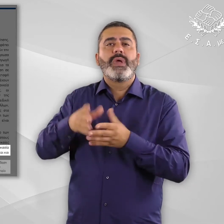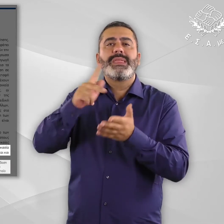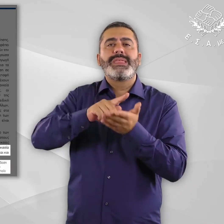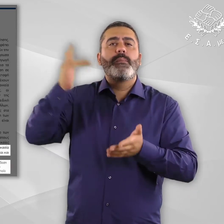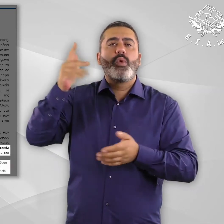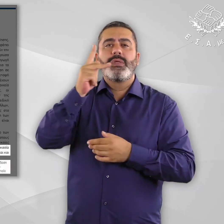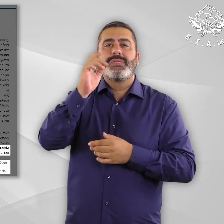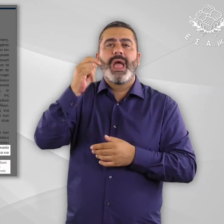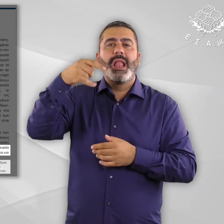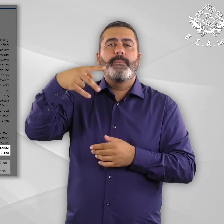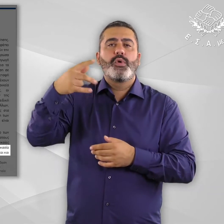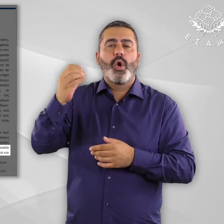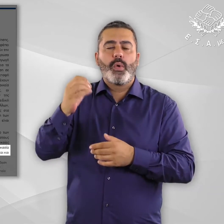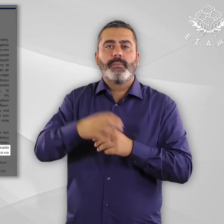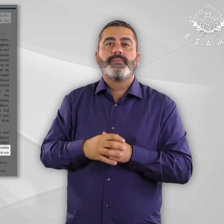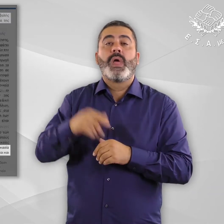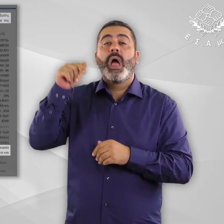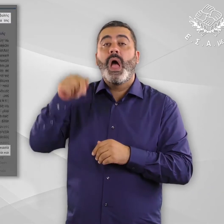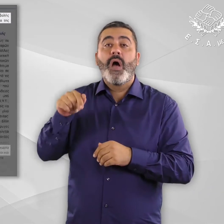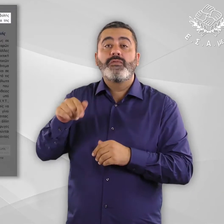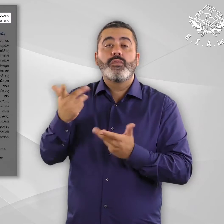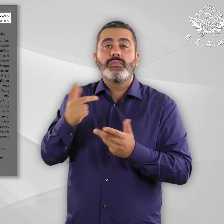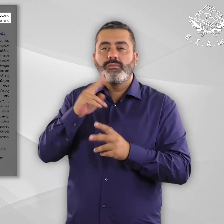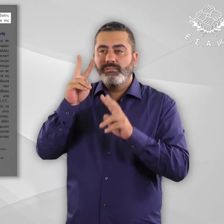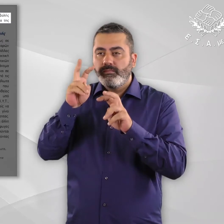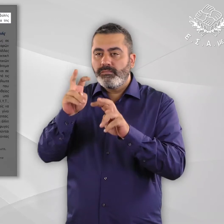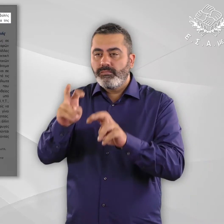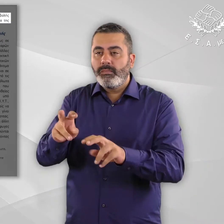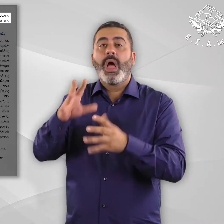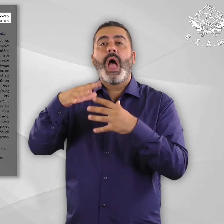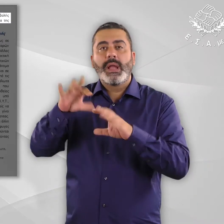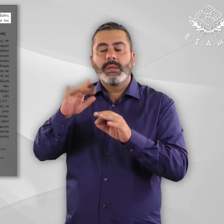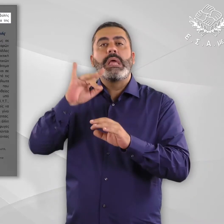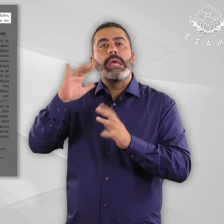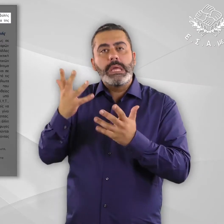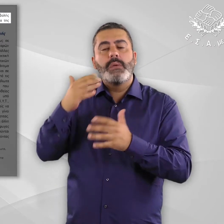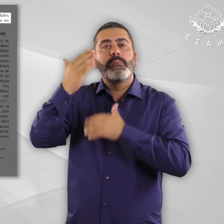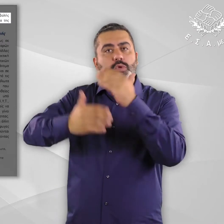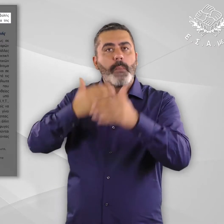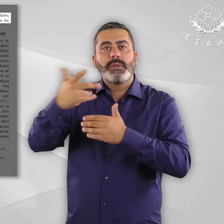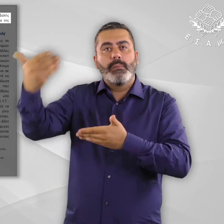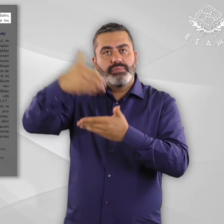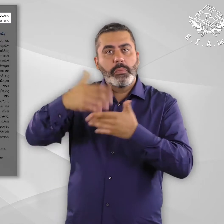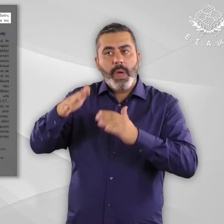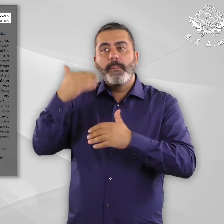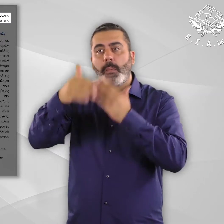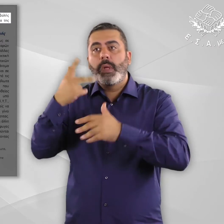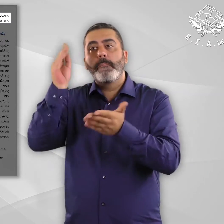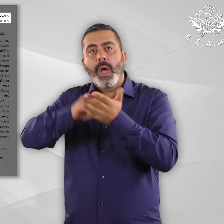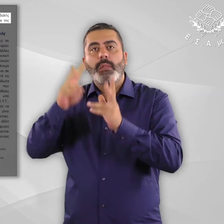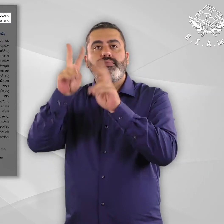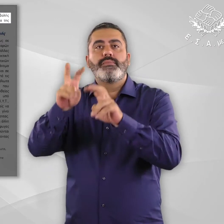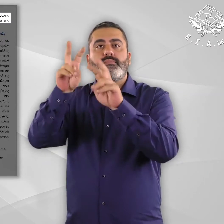υπνοβλέπε υποσημείωση 12, ή διαπιστώνεται και καταγράφεται σε μετέπειτα στάδιο, κατά τη διαδικασία υποβολής και